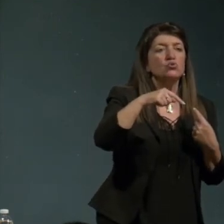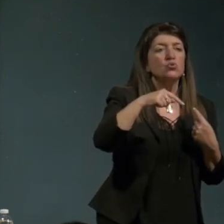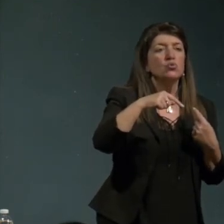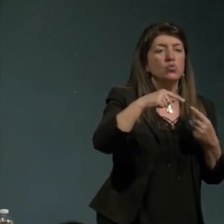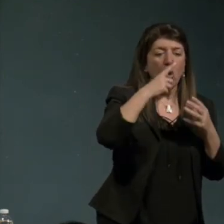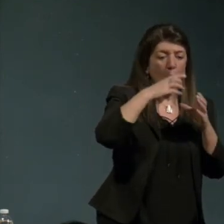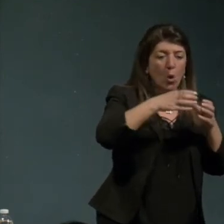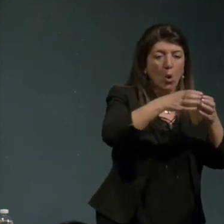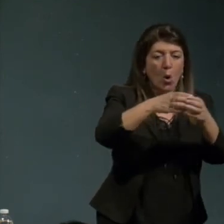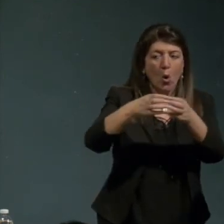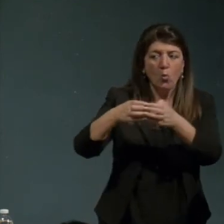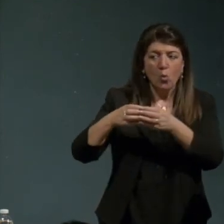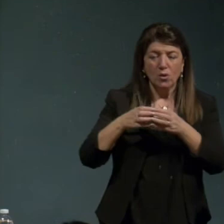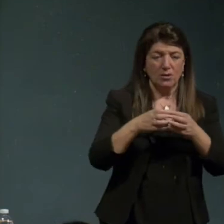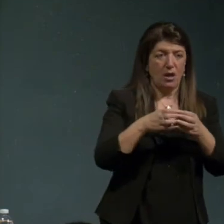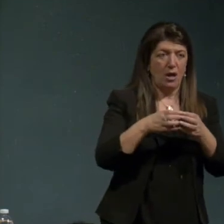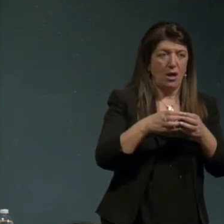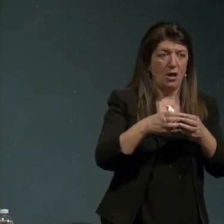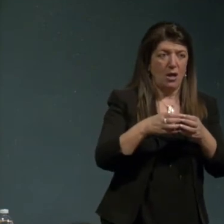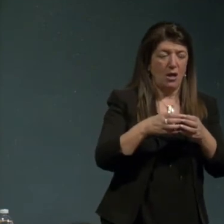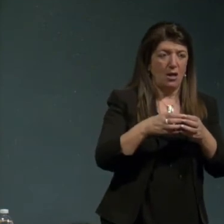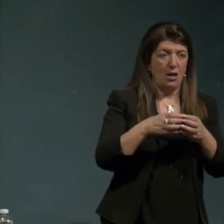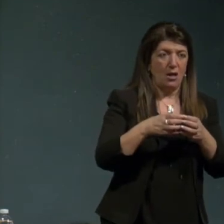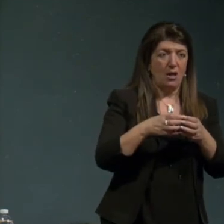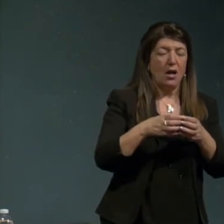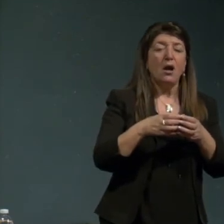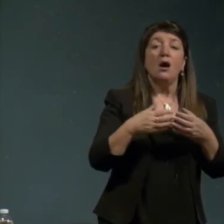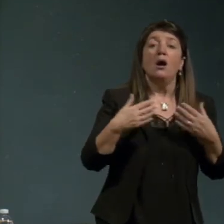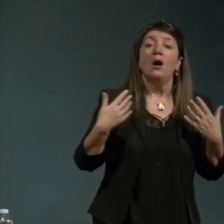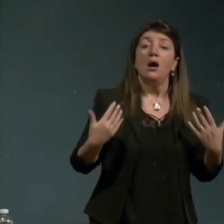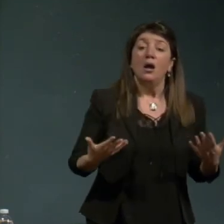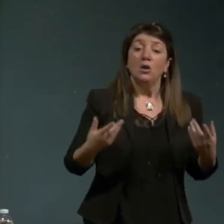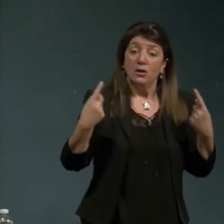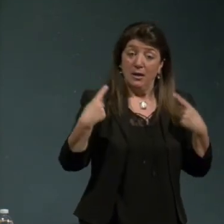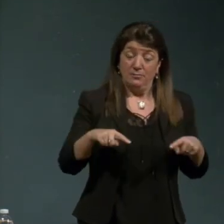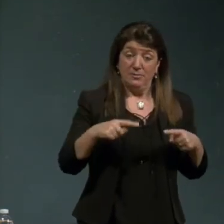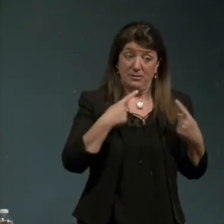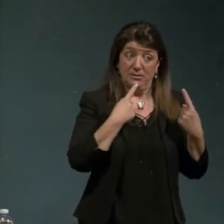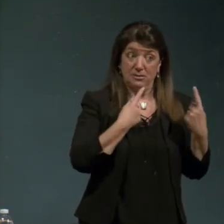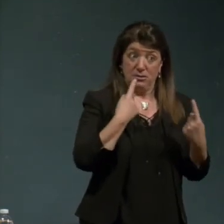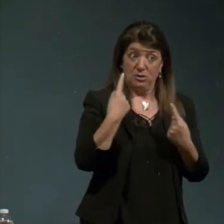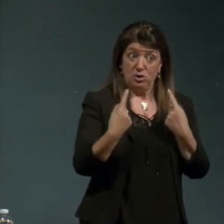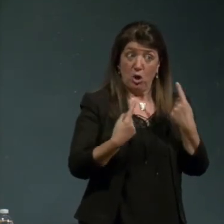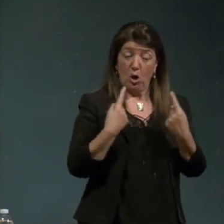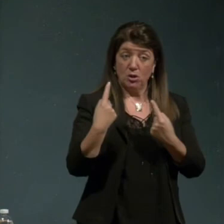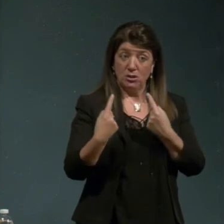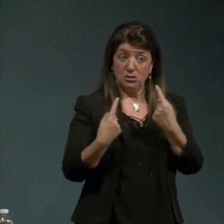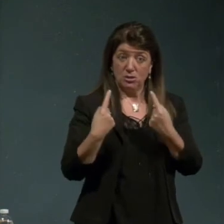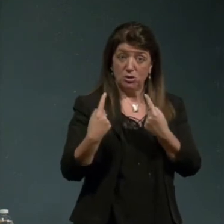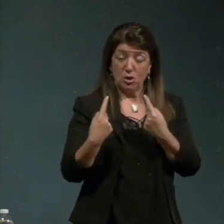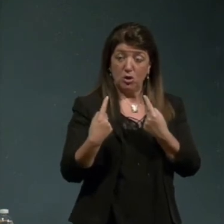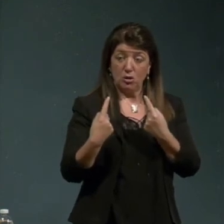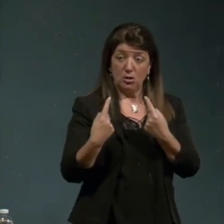dà il superpopulare a un elito allora in queste condizioni stiamo in un momento